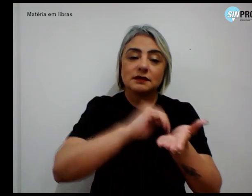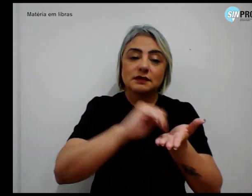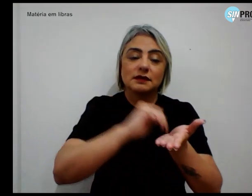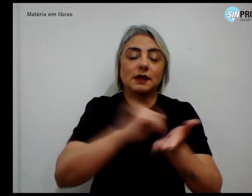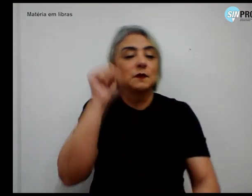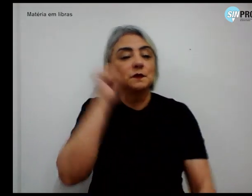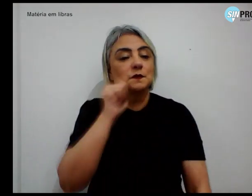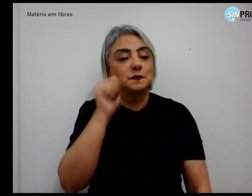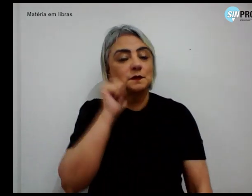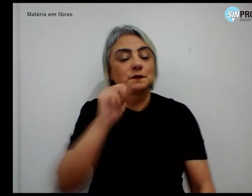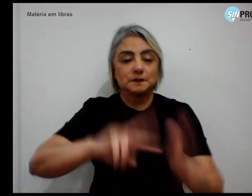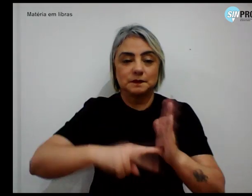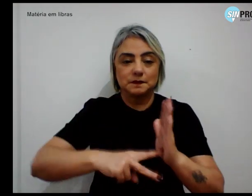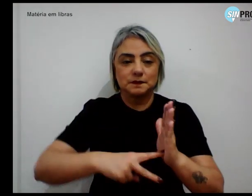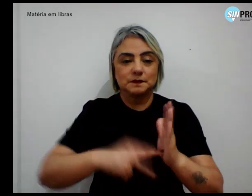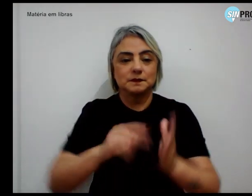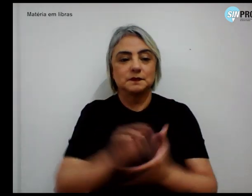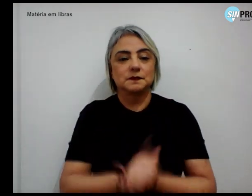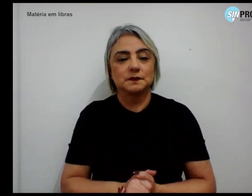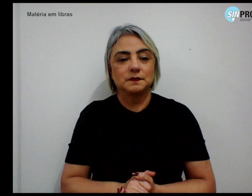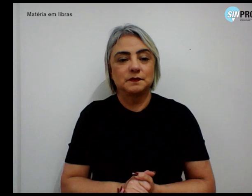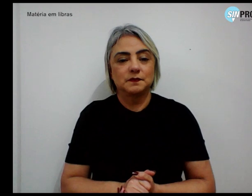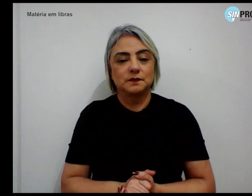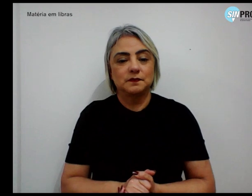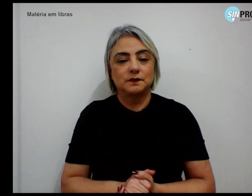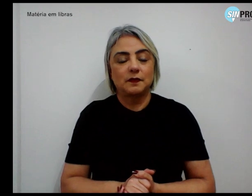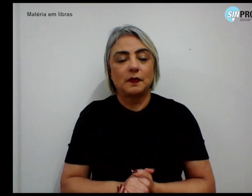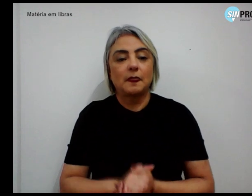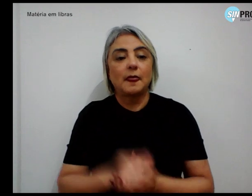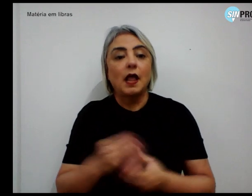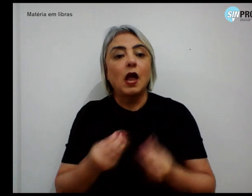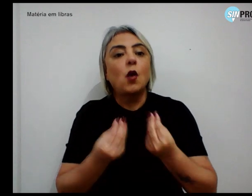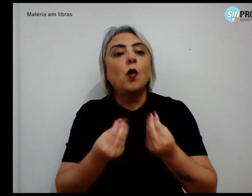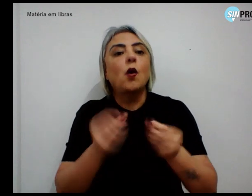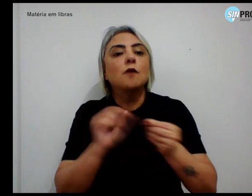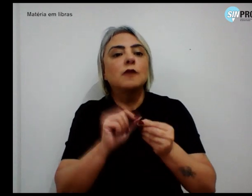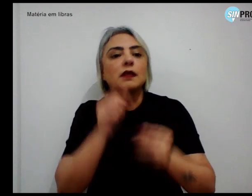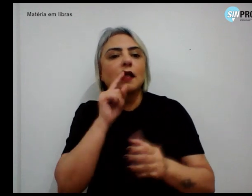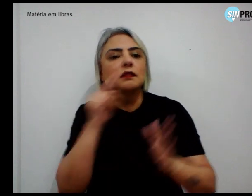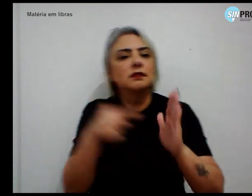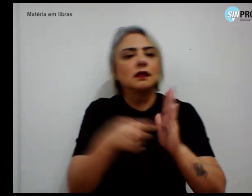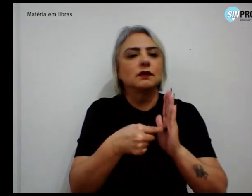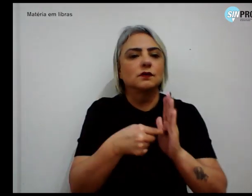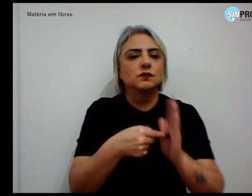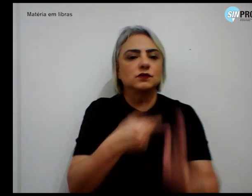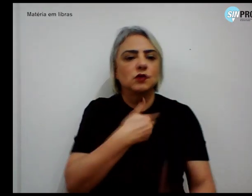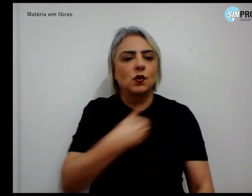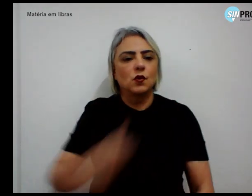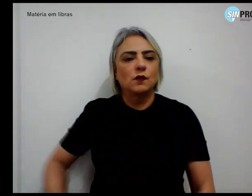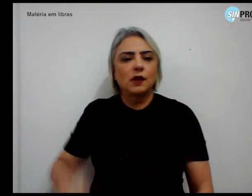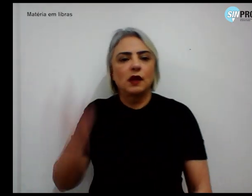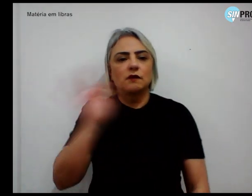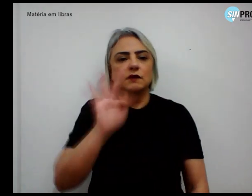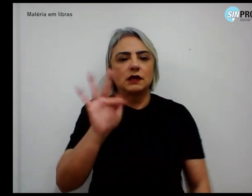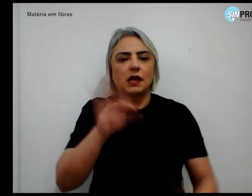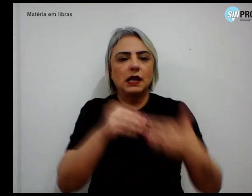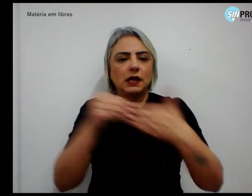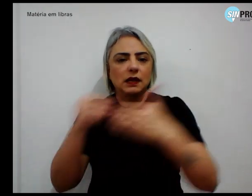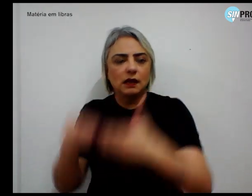Mulheres do Simpro. Como denunciar? O governo federal encaminha os casos de